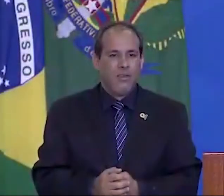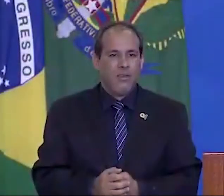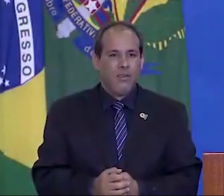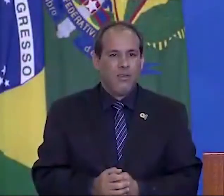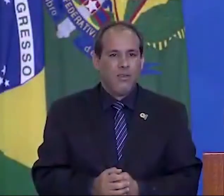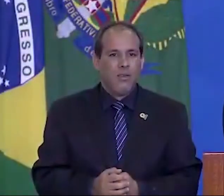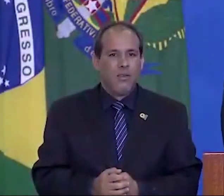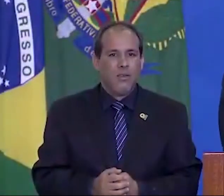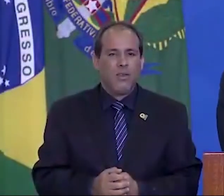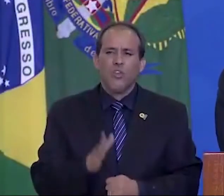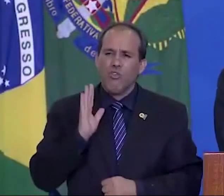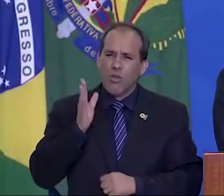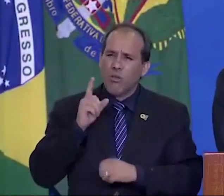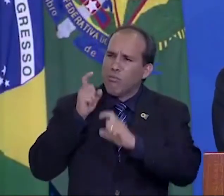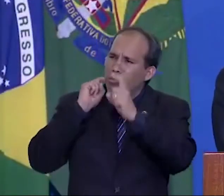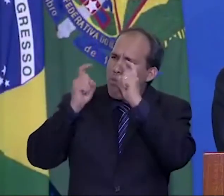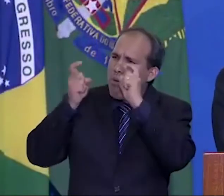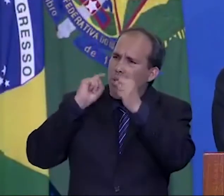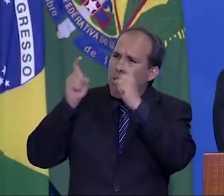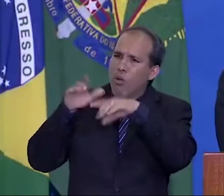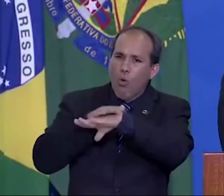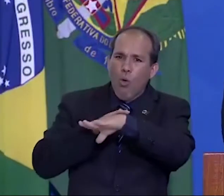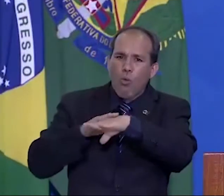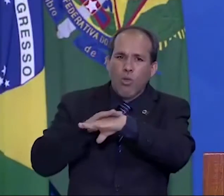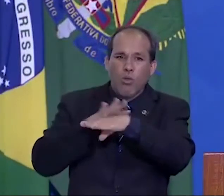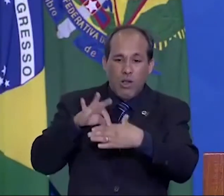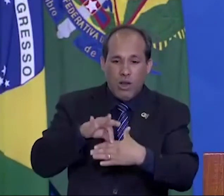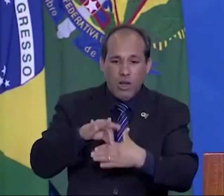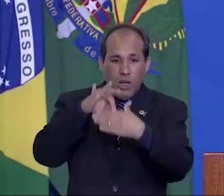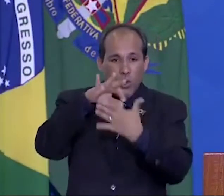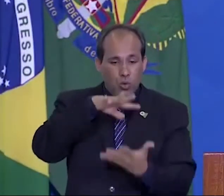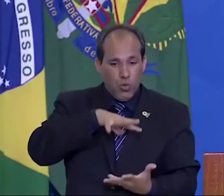Venho conversando com líderes do mundo árabe.